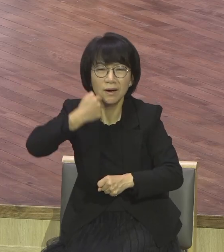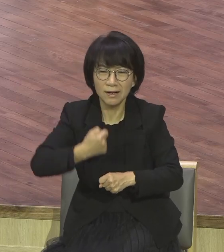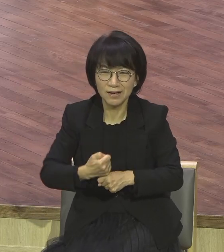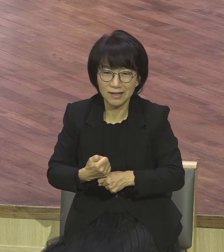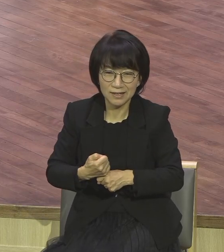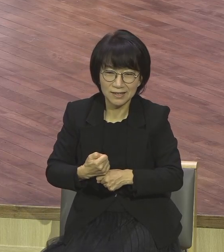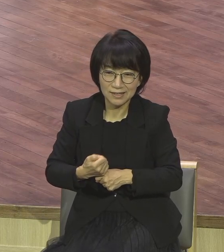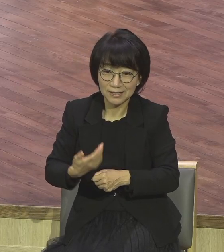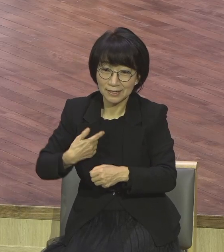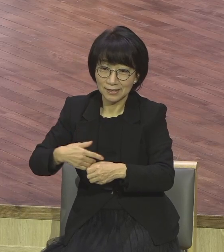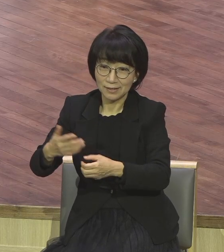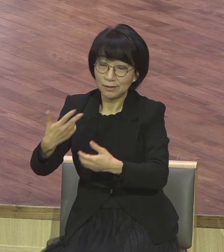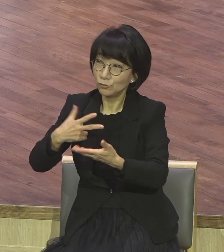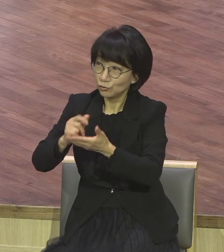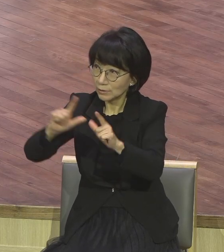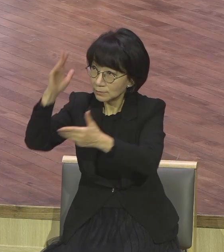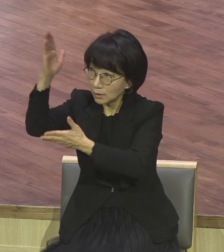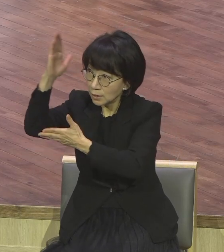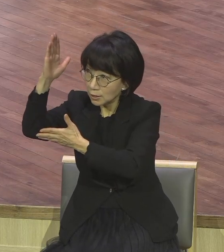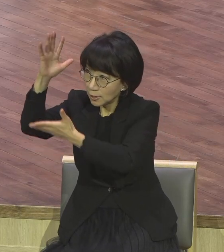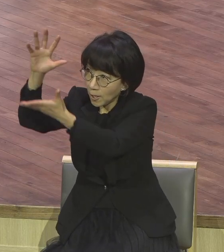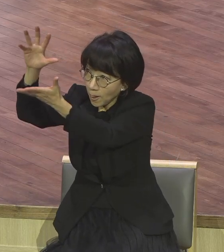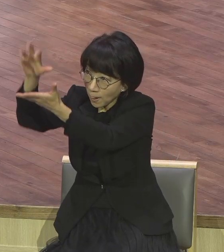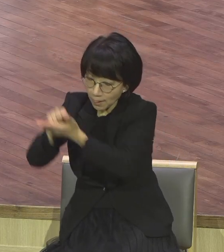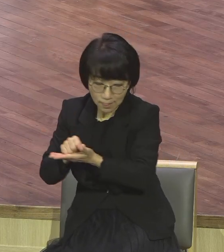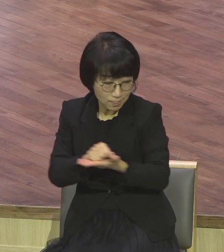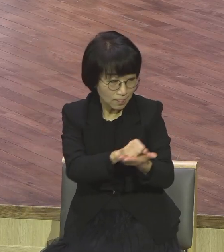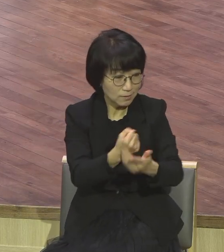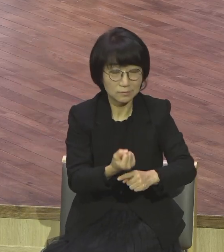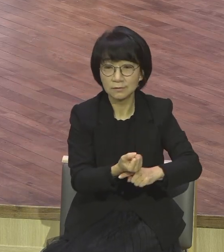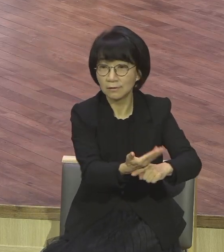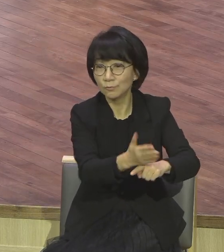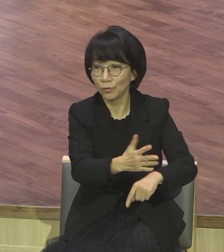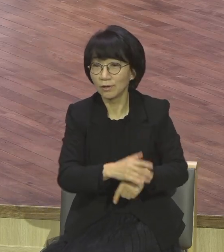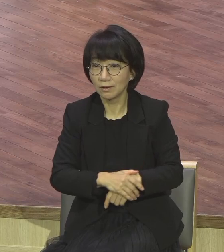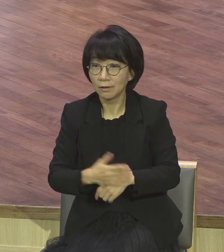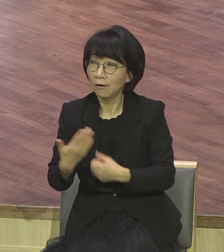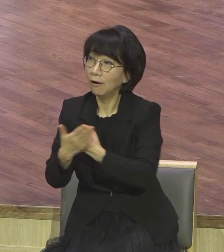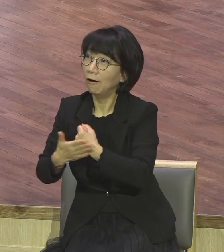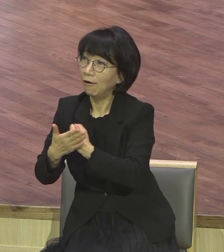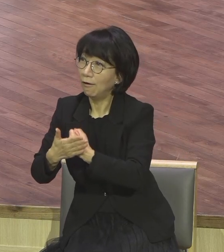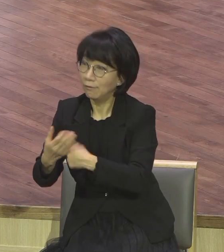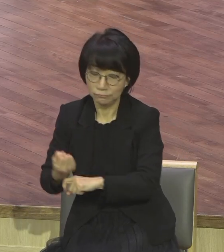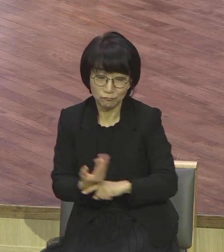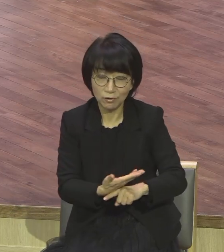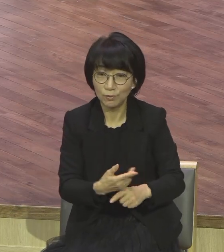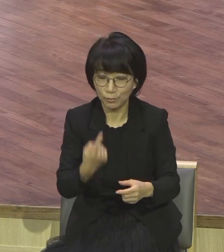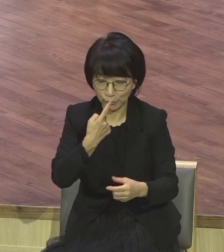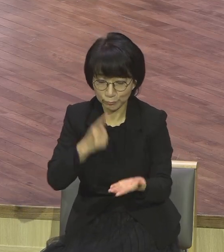되는 거요 힘들다 부담된다 그냥 은혜 받은 거 나누면 되는데 내게 주시면 그냥 나누면 되는데